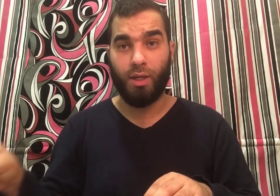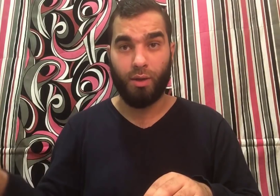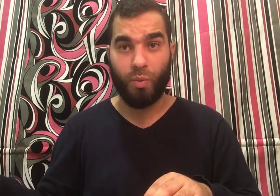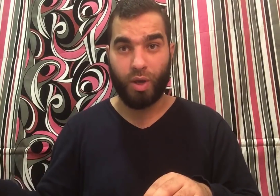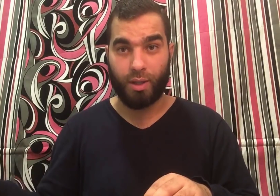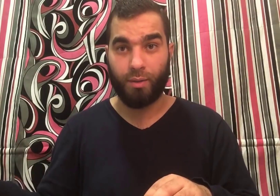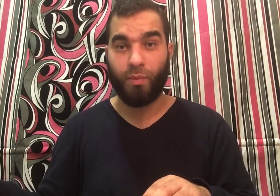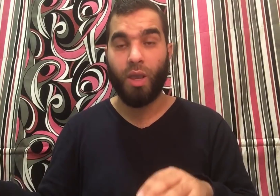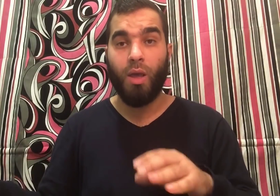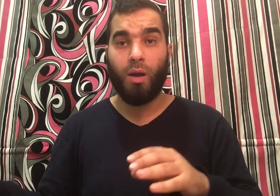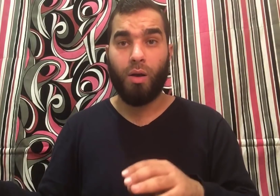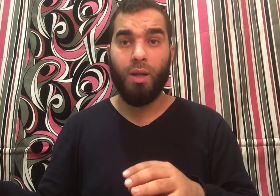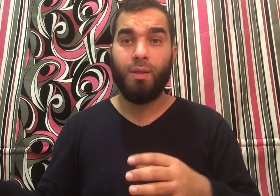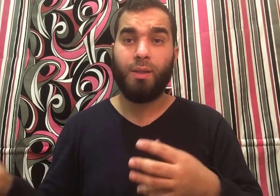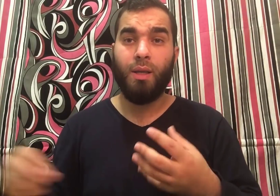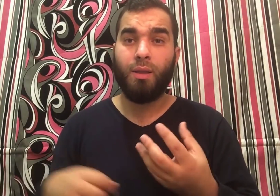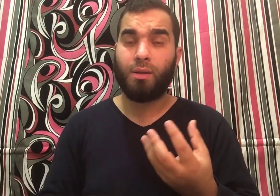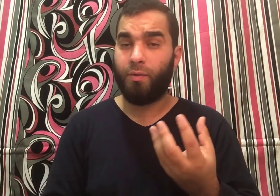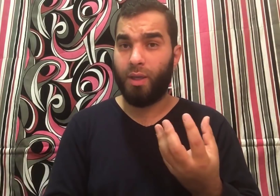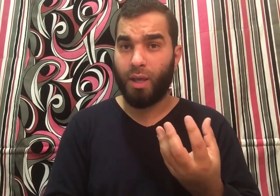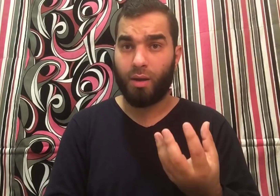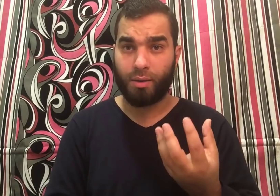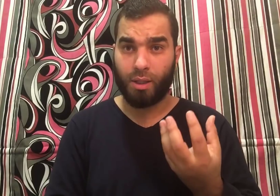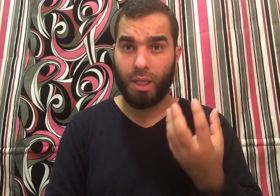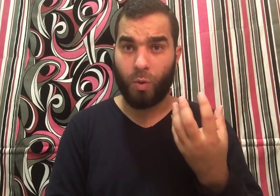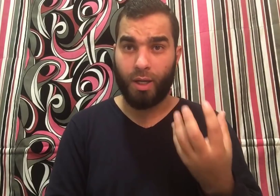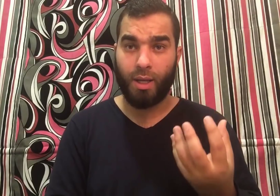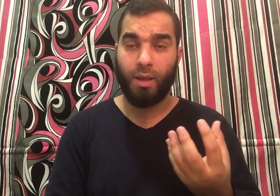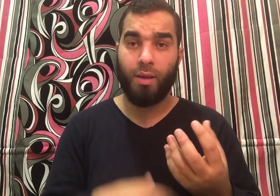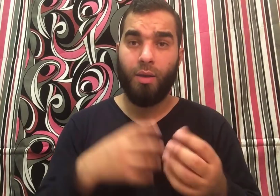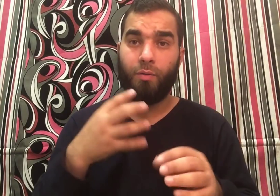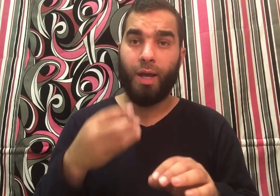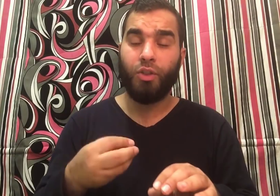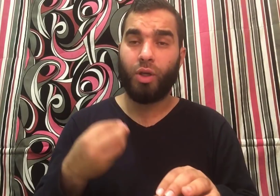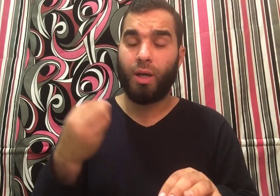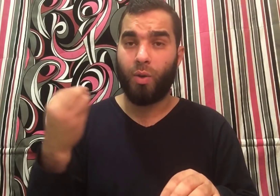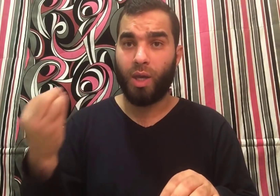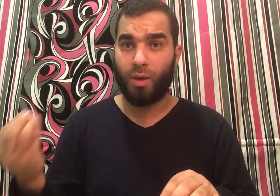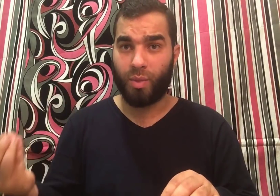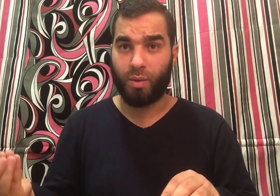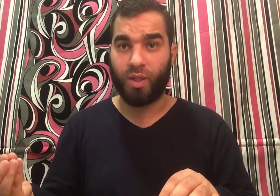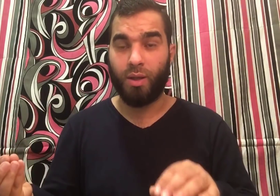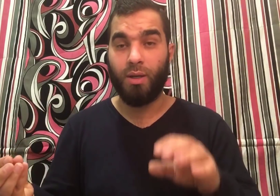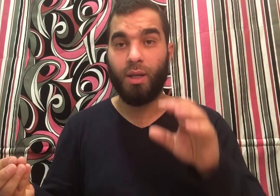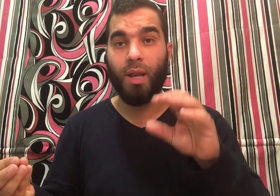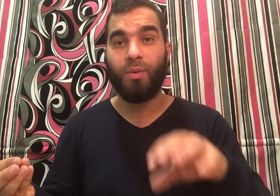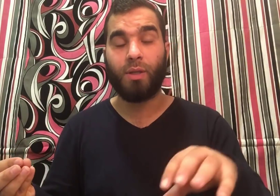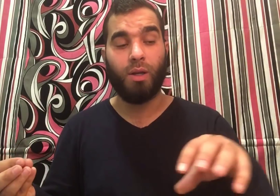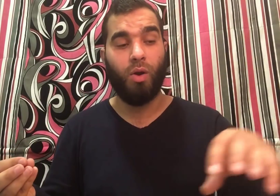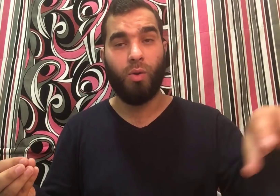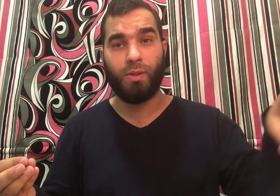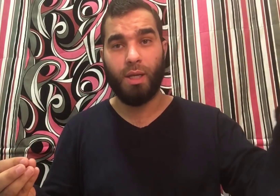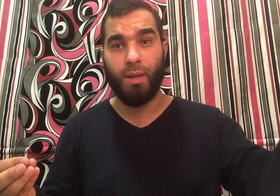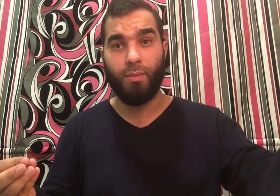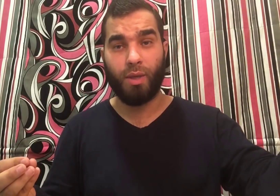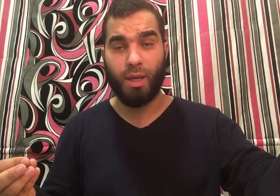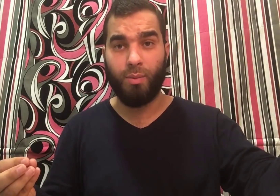صحيح البخاري قال السيدة صفية رضي الله عنها في العشر الأواخر من رمضان النبي صلى الله عليه وسلم كان